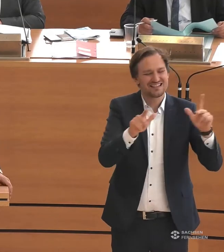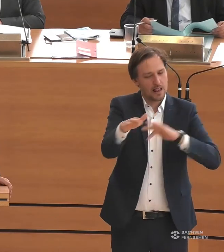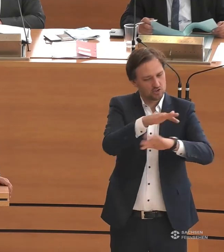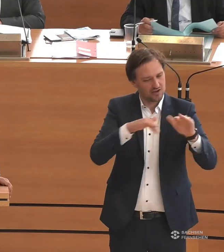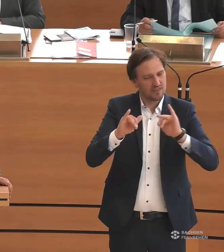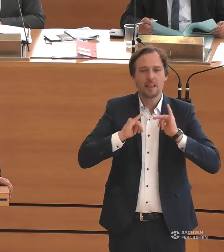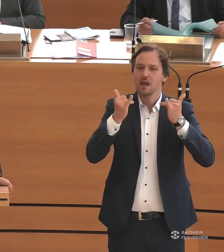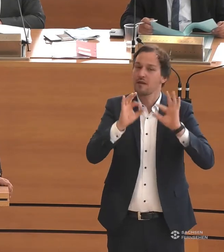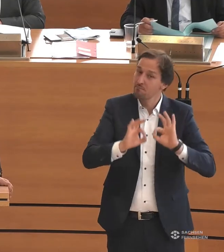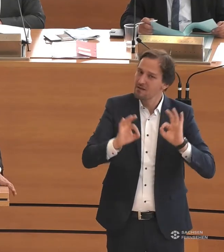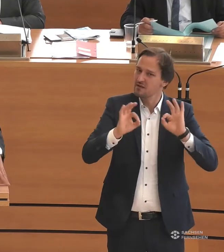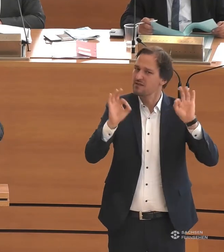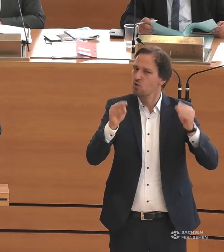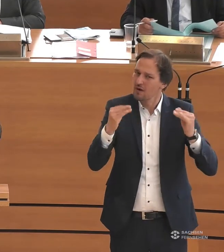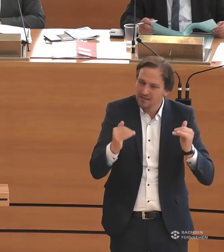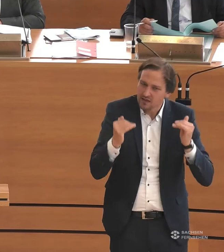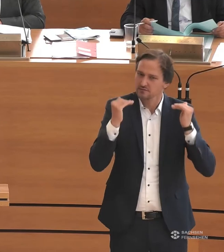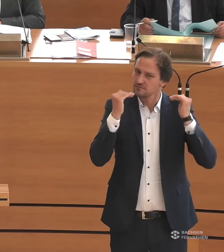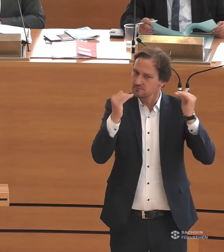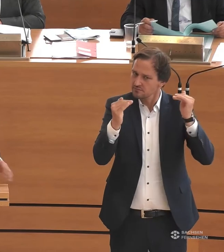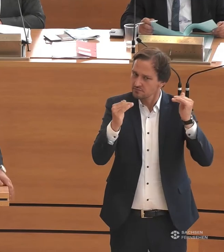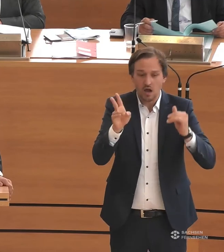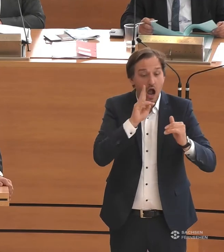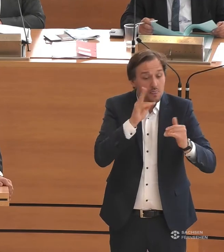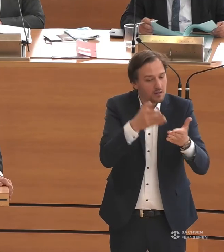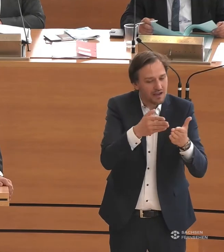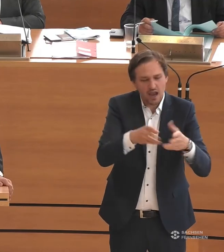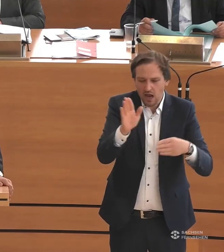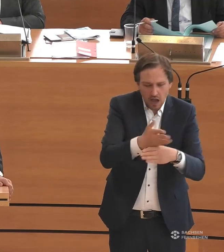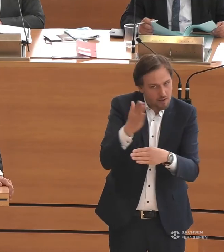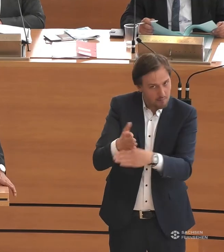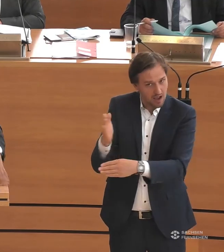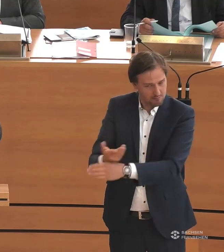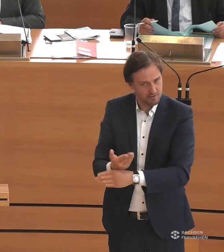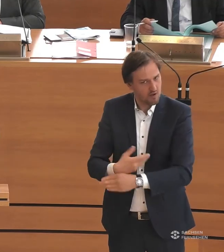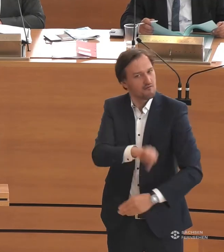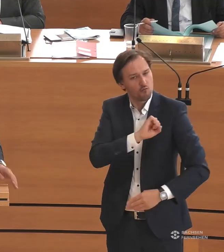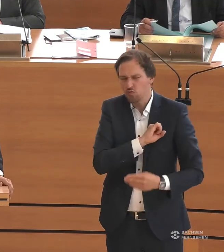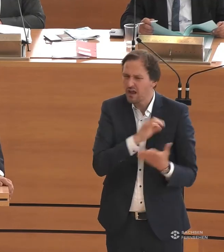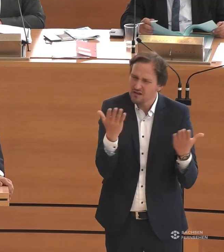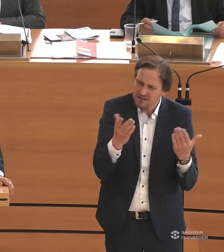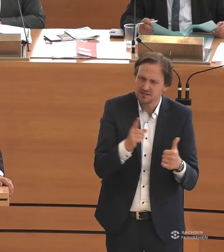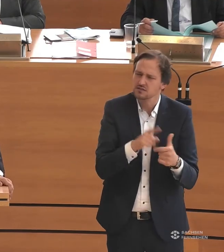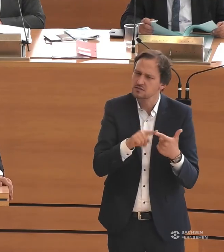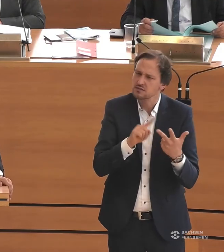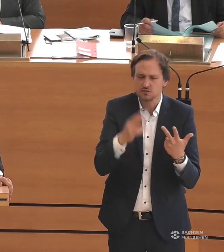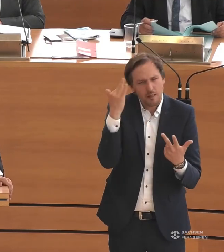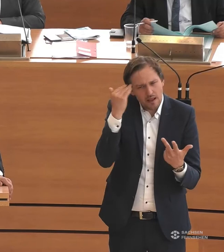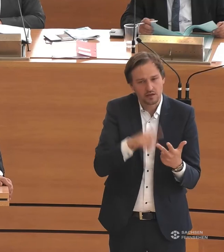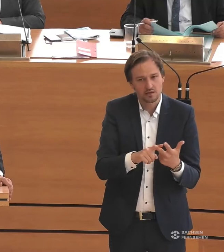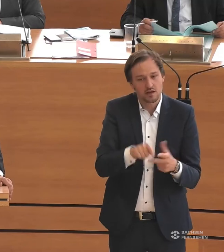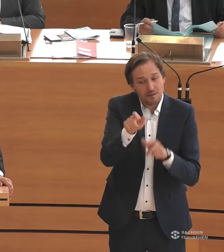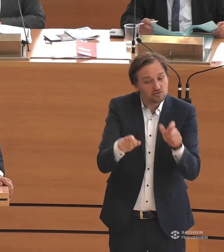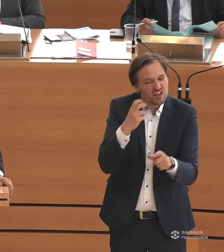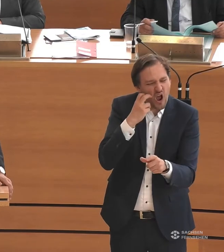an Lebensqualität, wenn Barrieren im Alltag abgebaut werden. Was gewinnen Menschen, die ein höheres Lebensalter